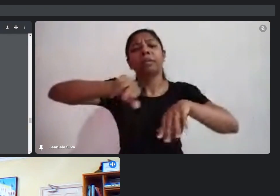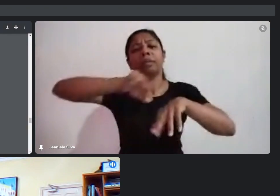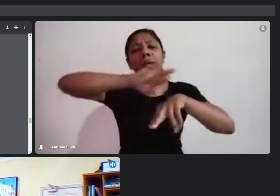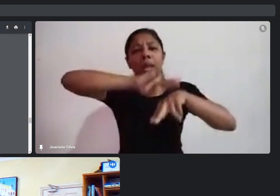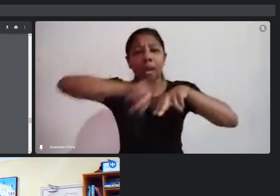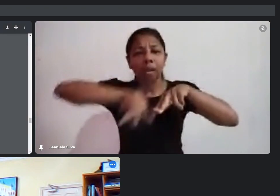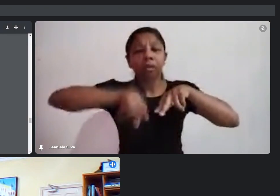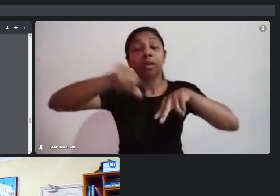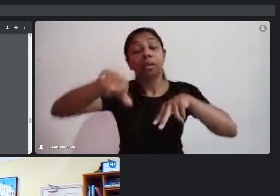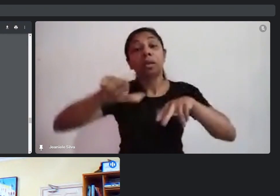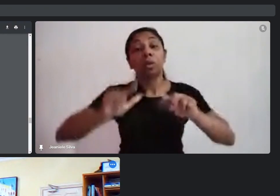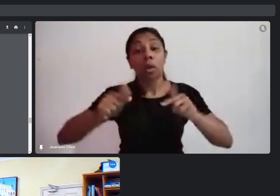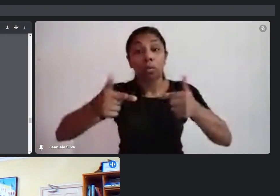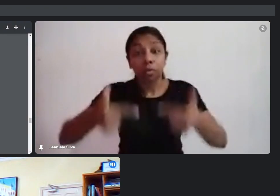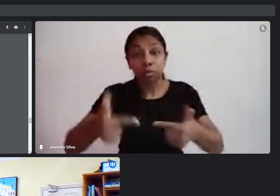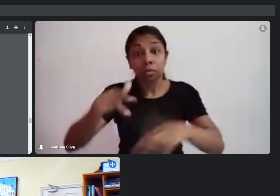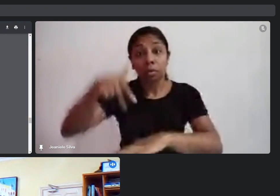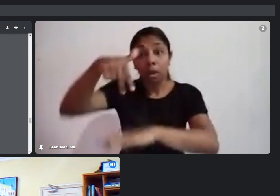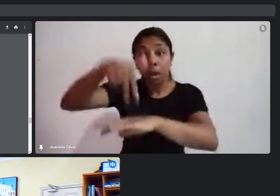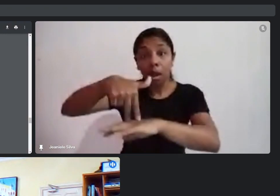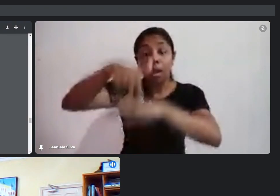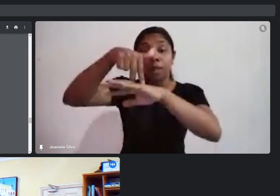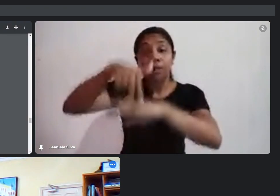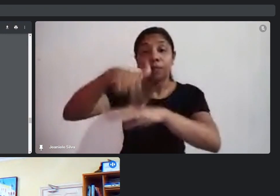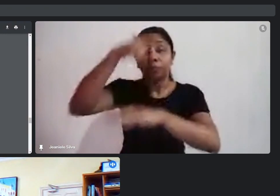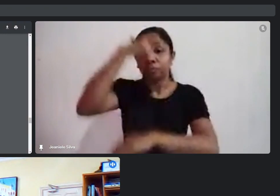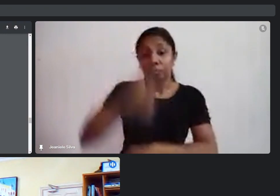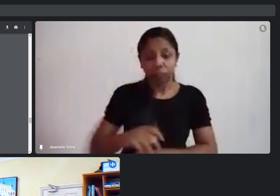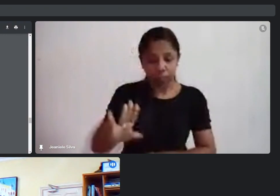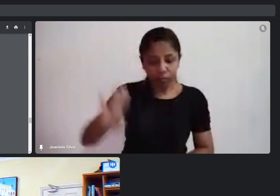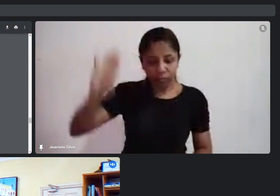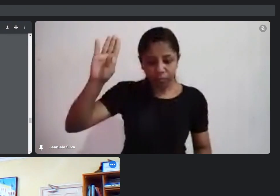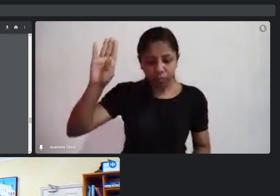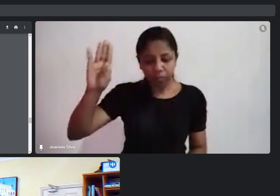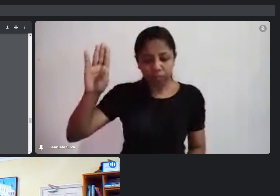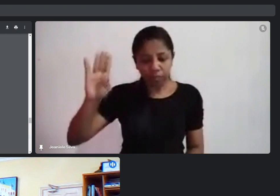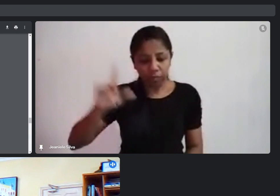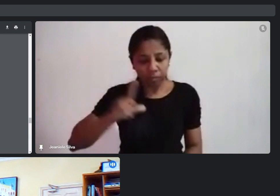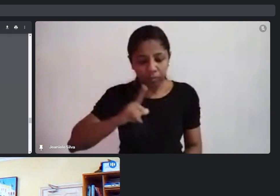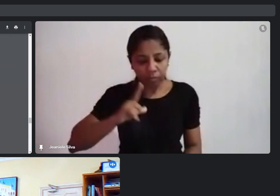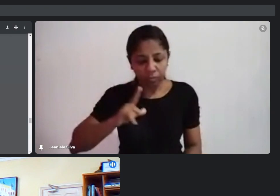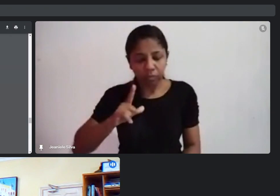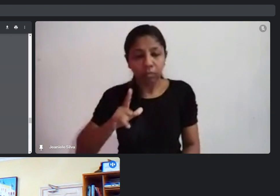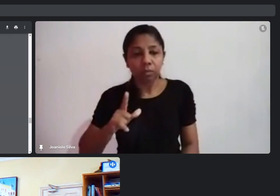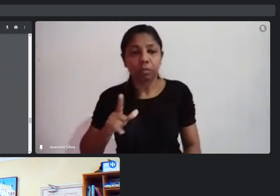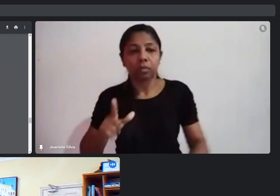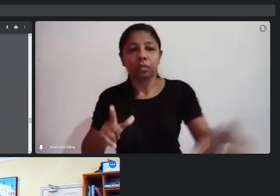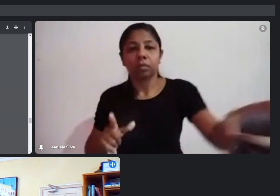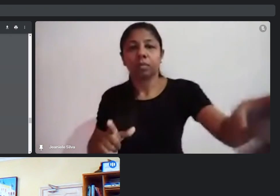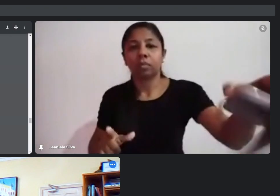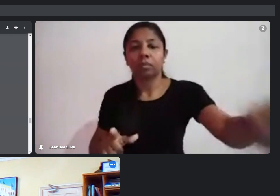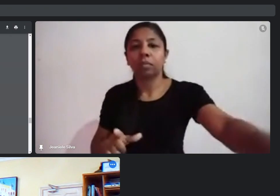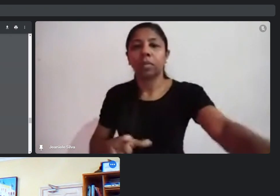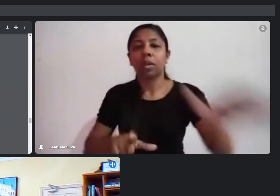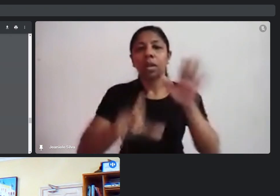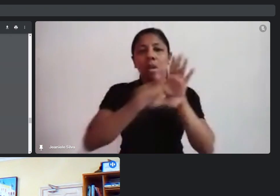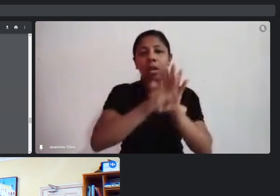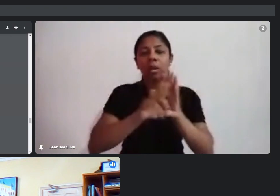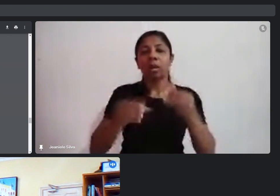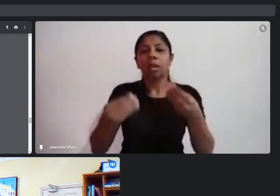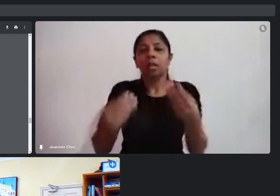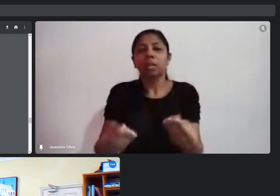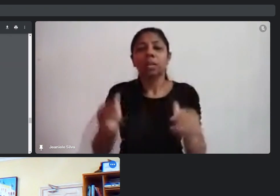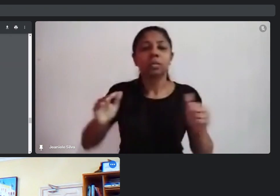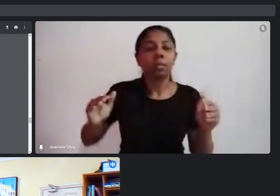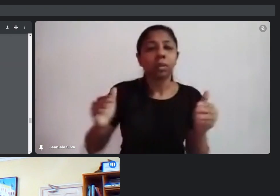das ações afirmativas, a lei ainda irá trazer uma normativa específica sobre essas